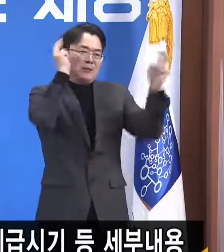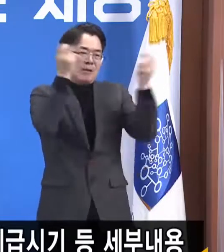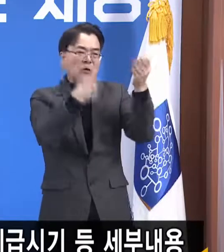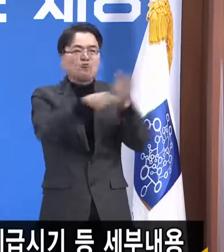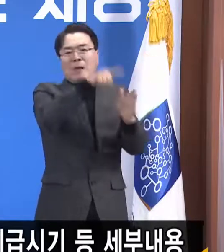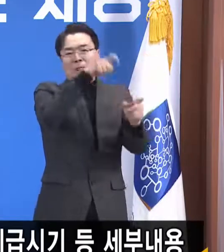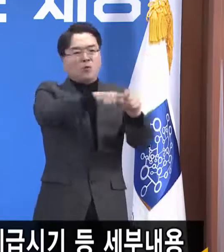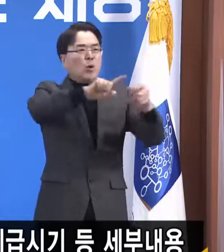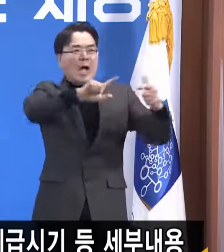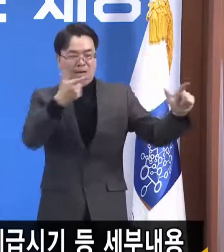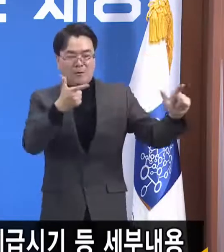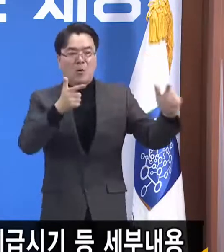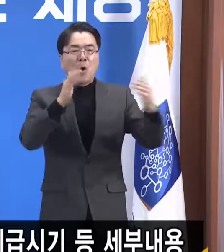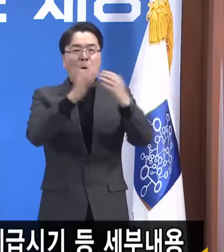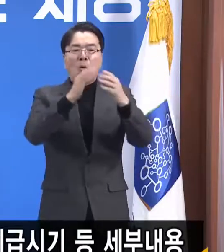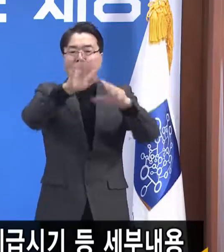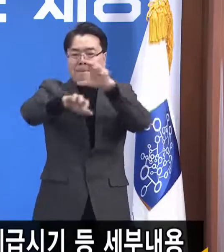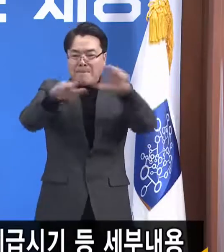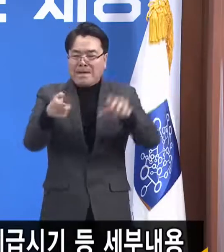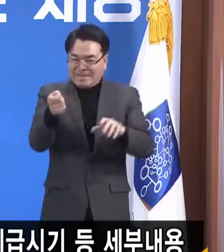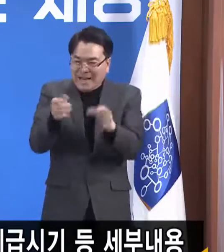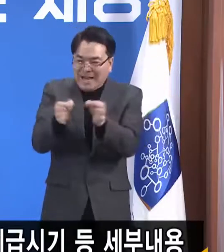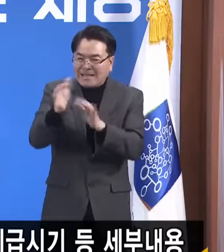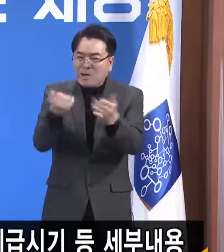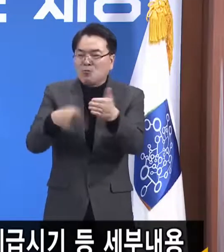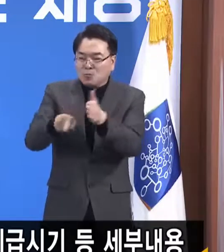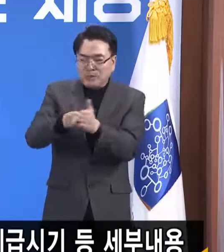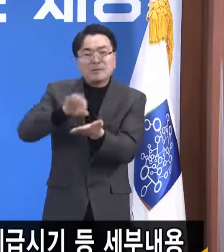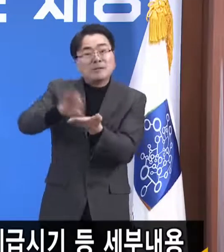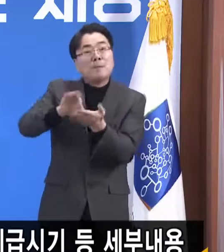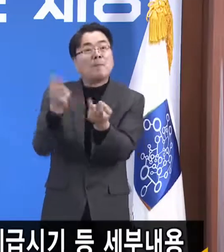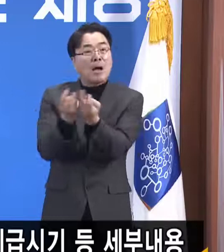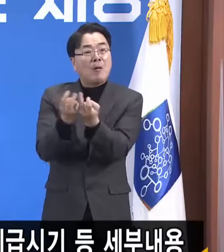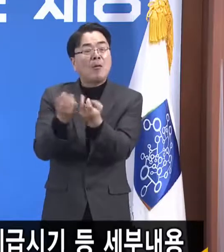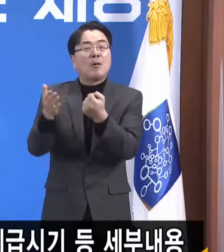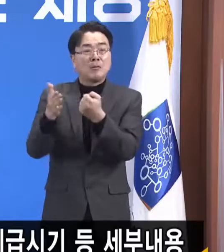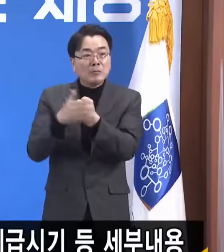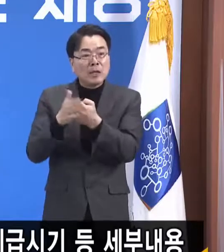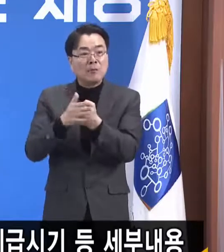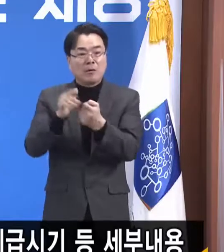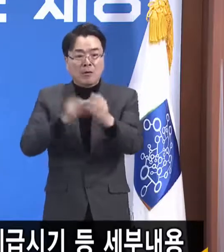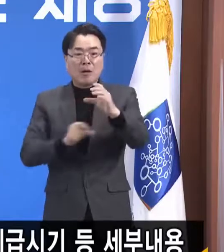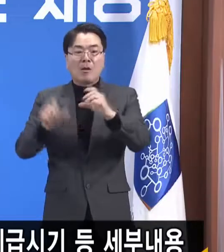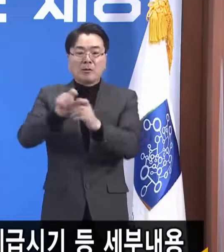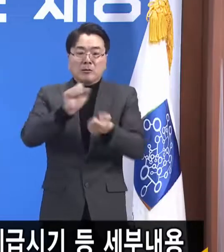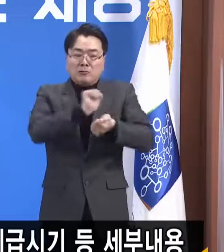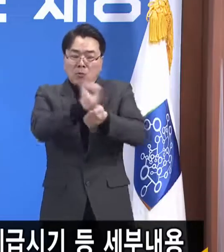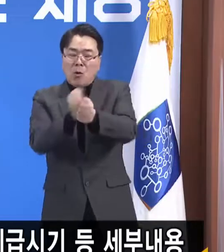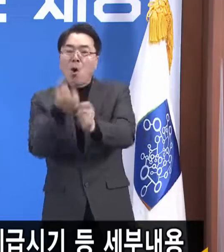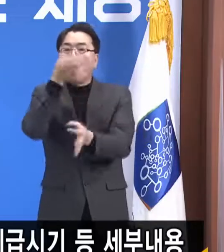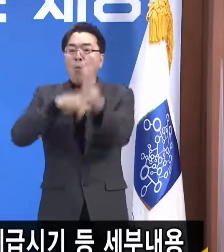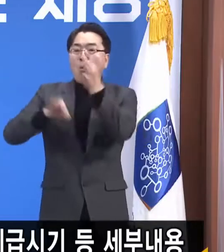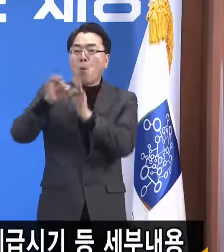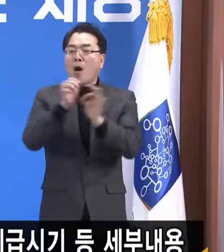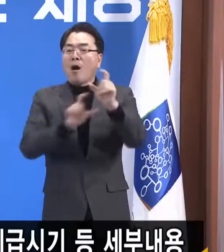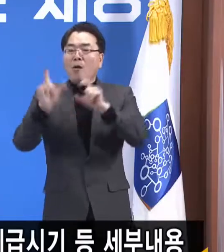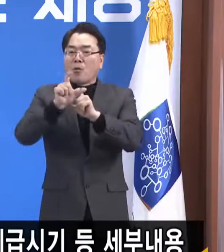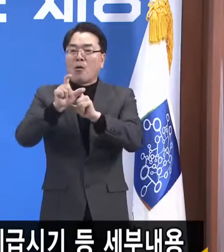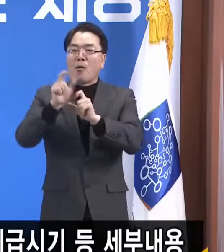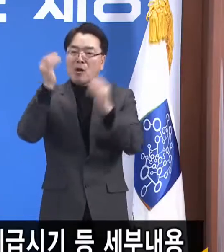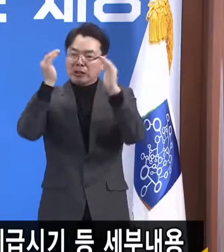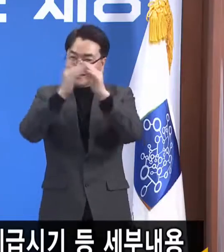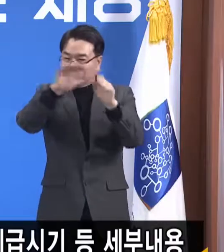소상공민들의 사용이 강제되고 있기 때문에 소비 승수 효과가 높은 동네 골목에